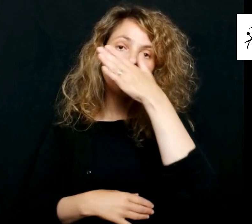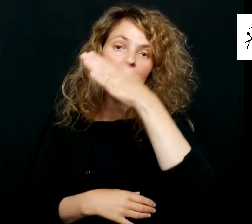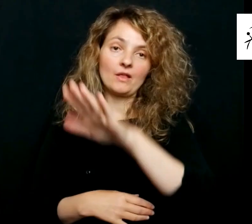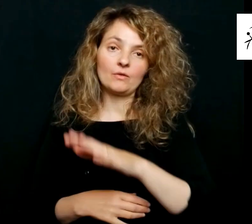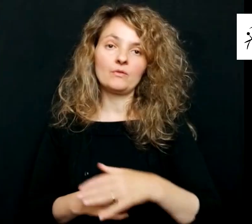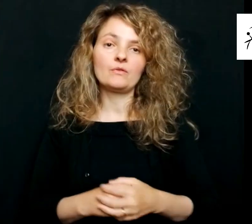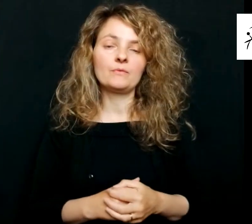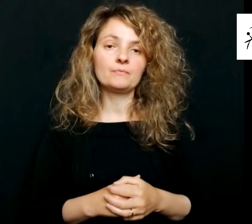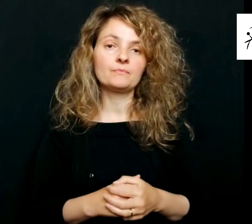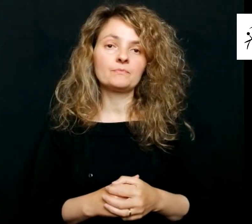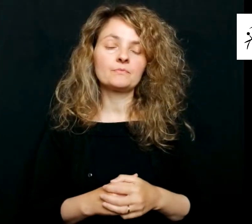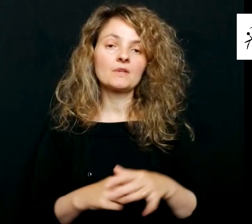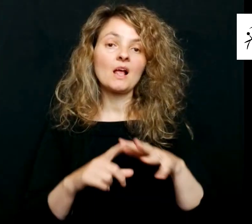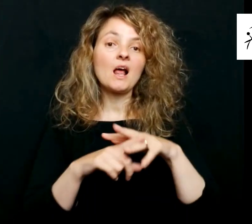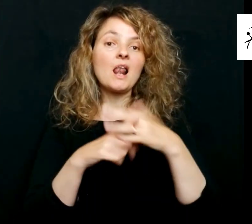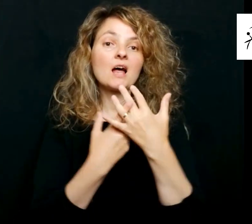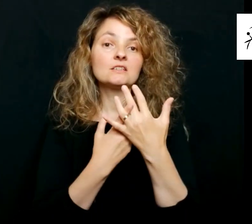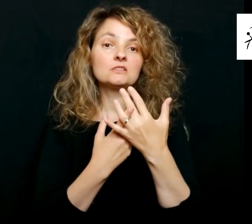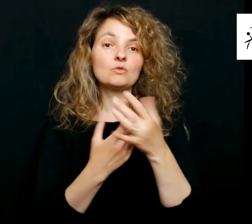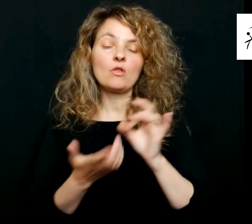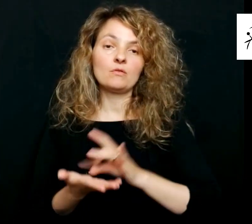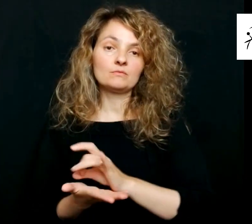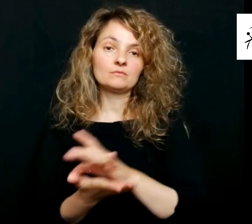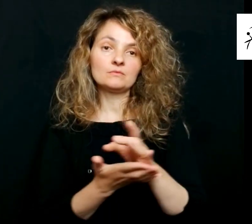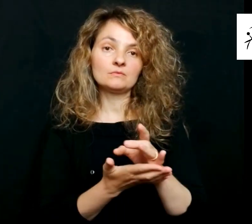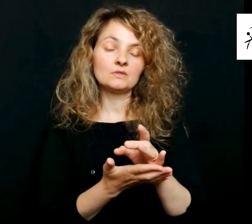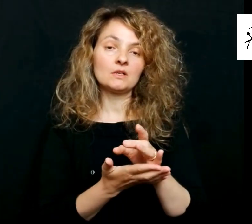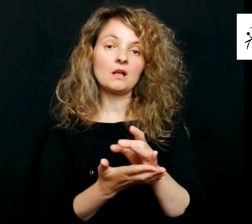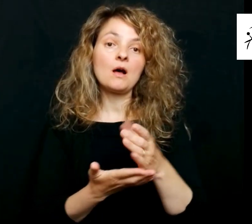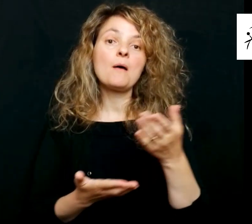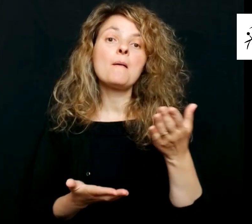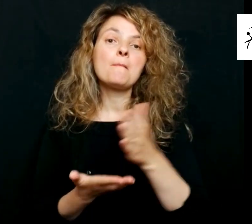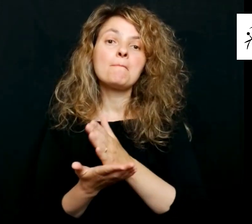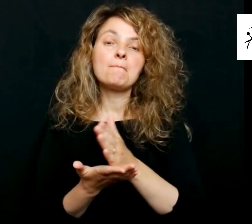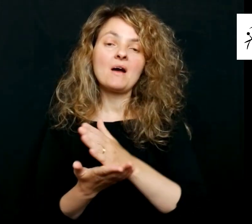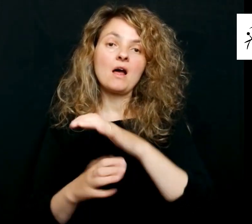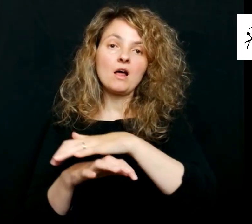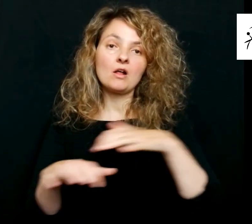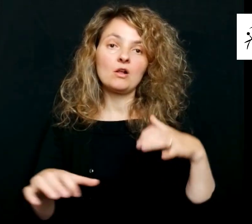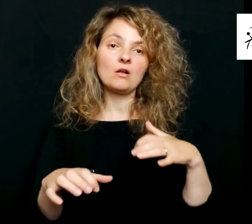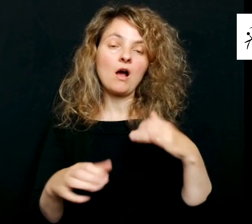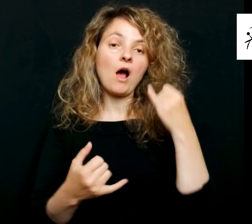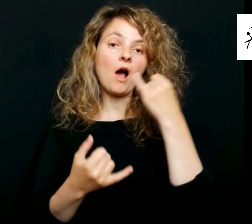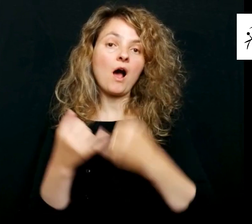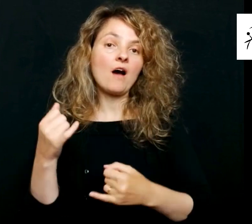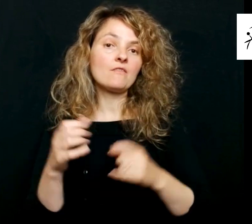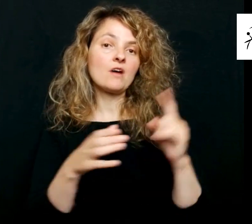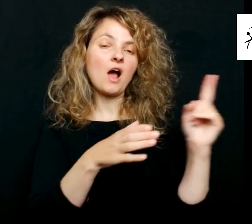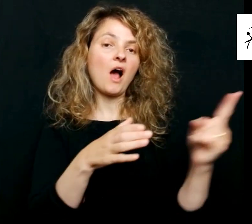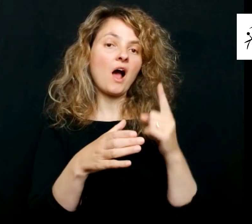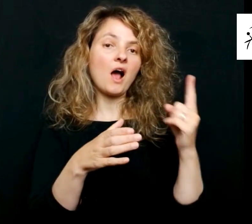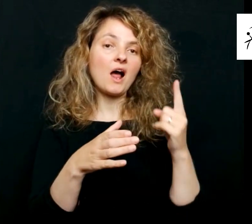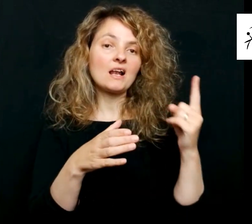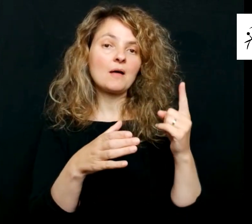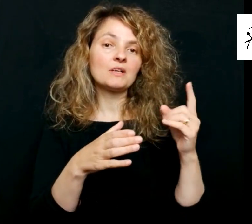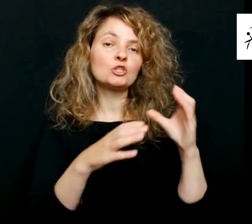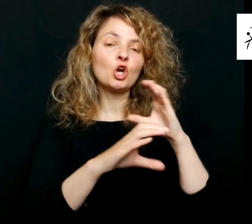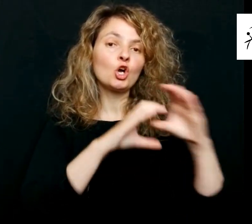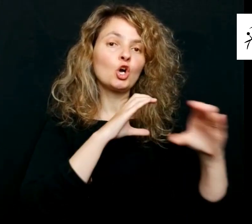La situación del cese masivo de mediadoras deja en aislamiento comunicativo